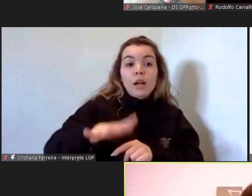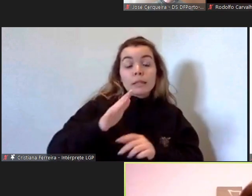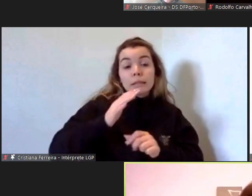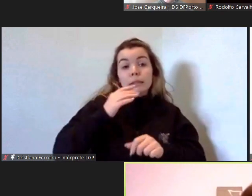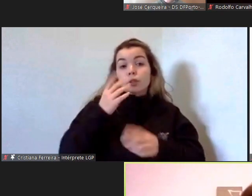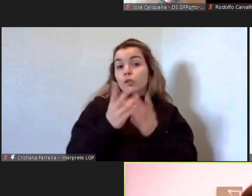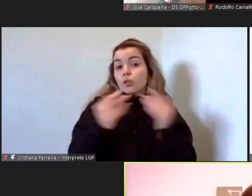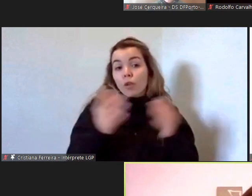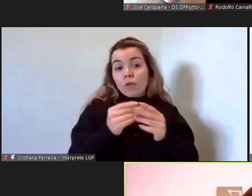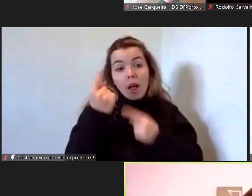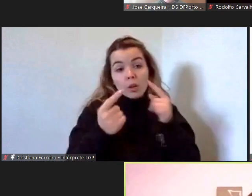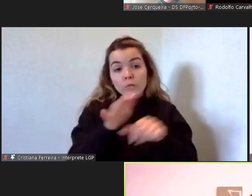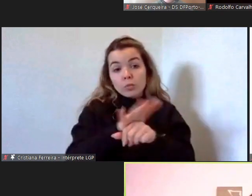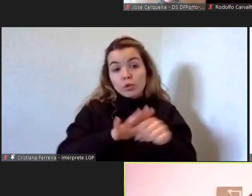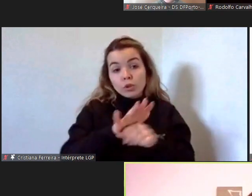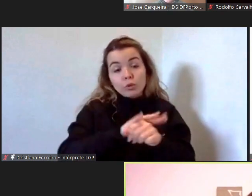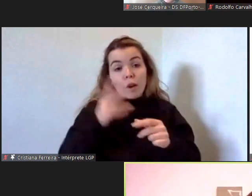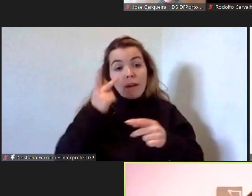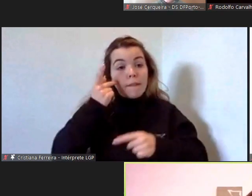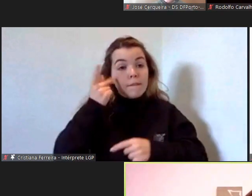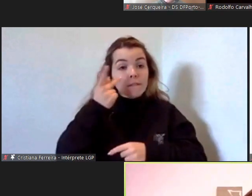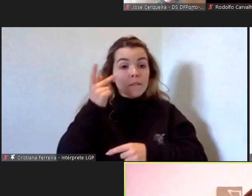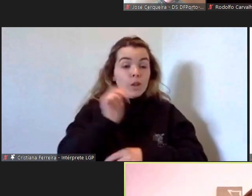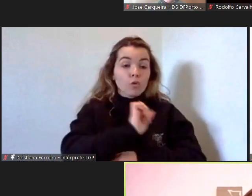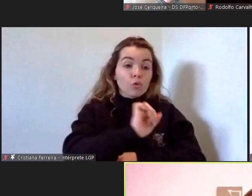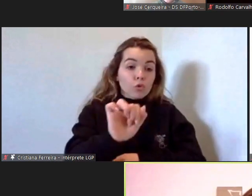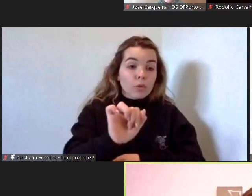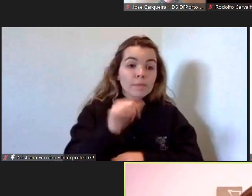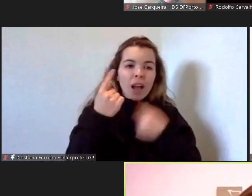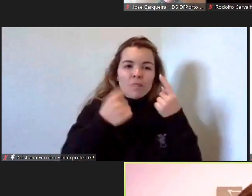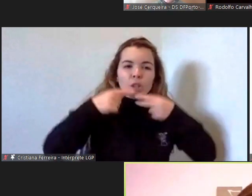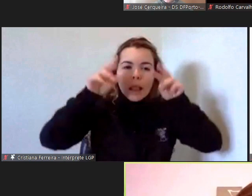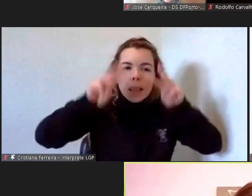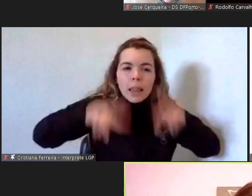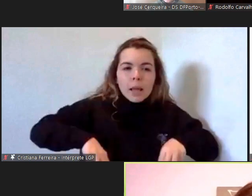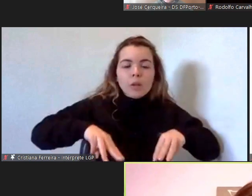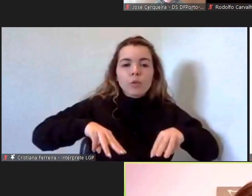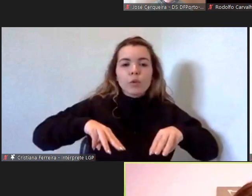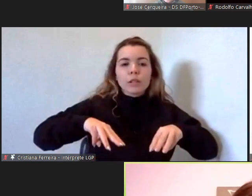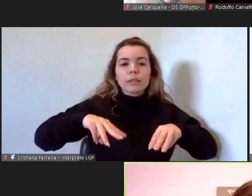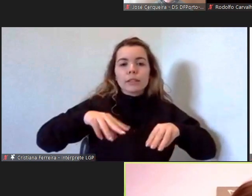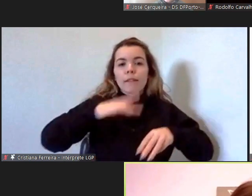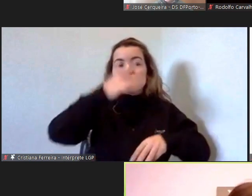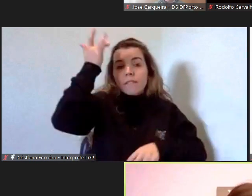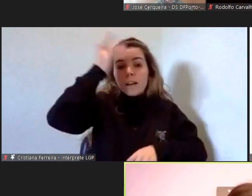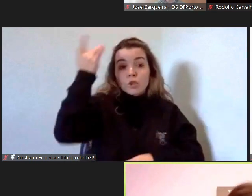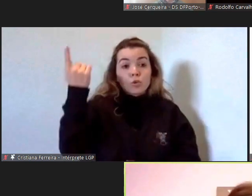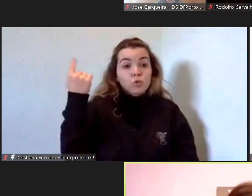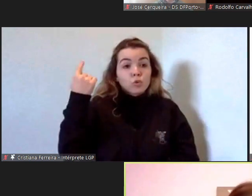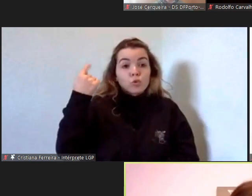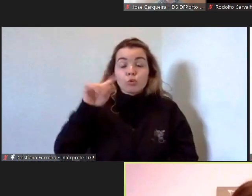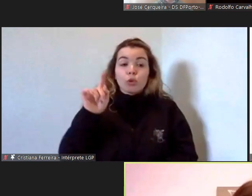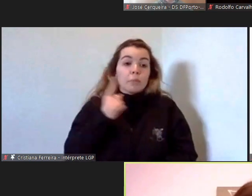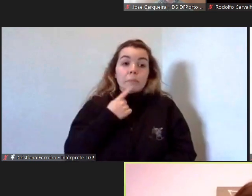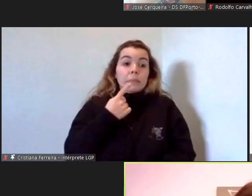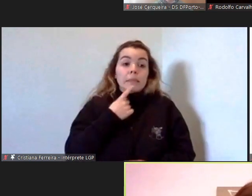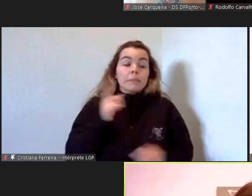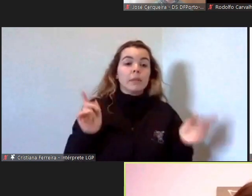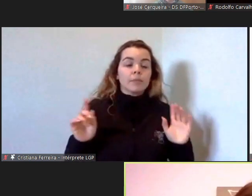de aspectos da sua vida muitas vezes a linguagem não é muito fácil de perceber